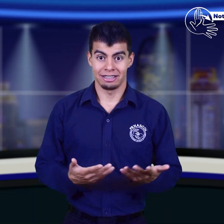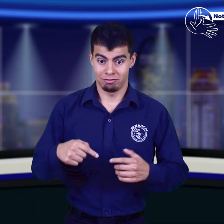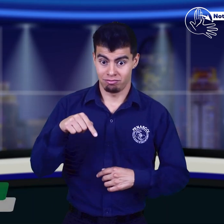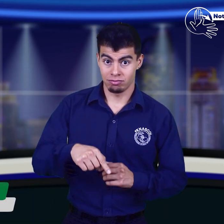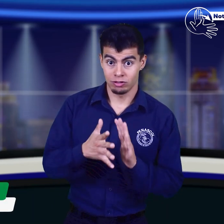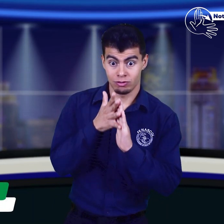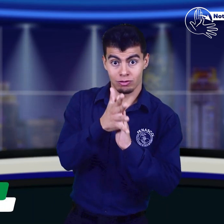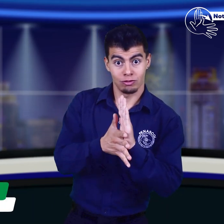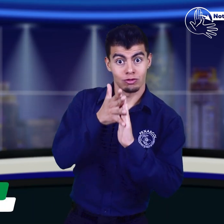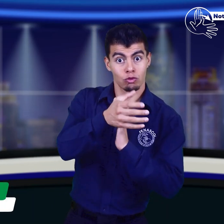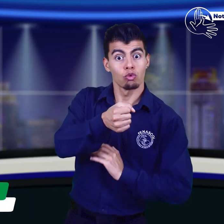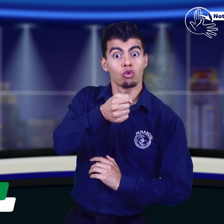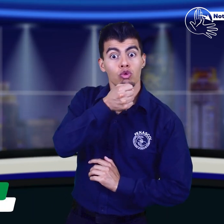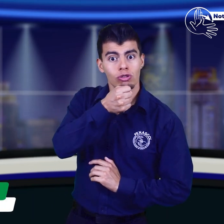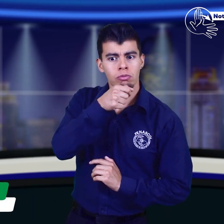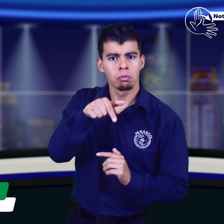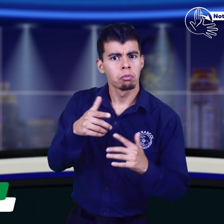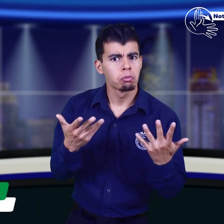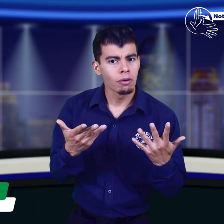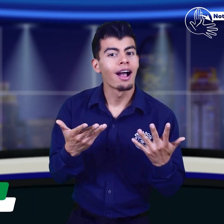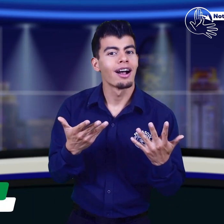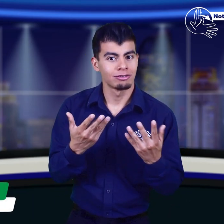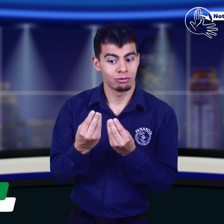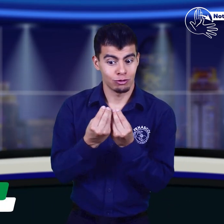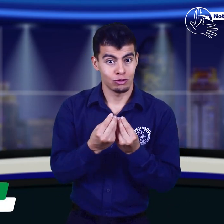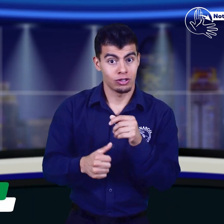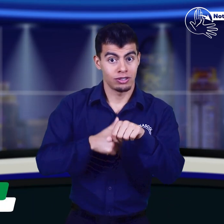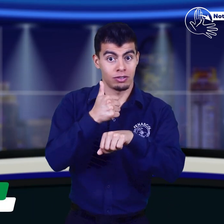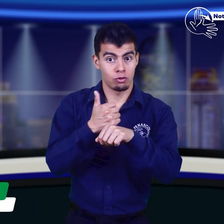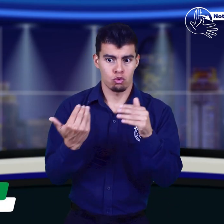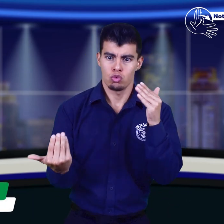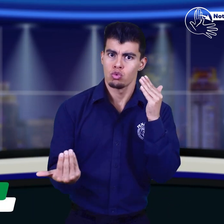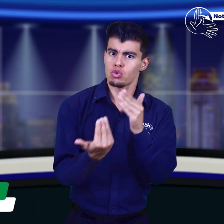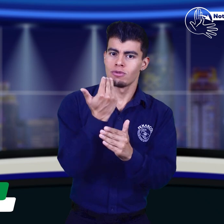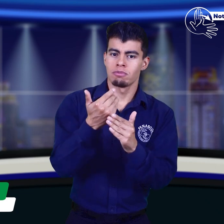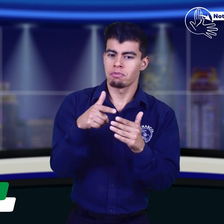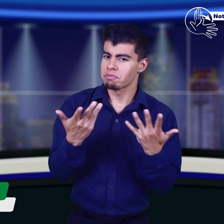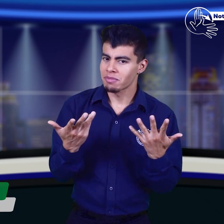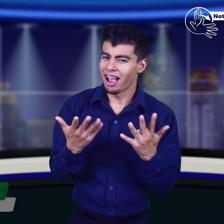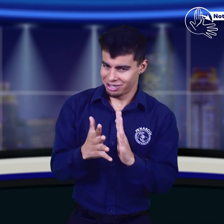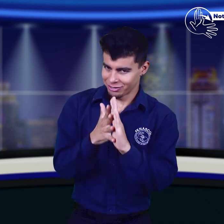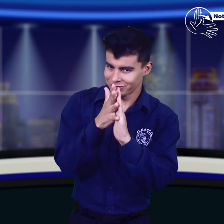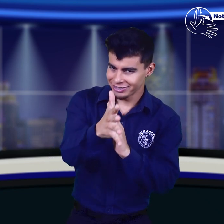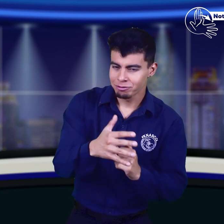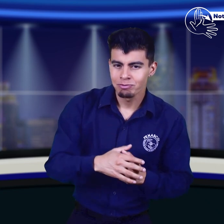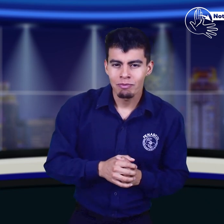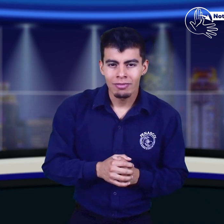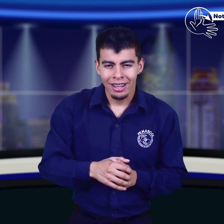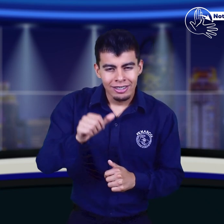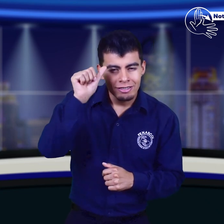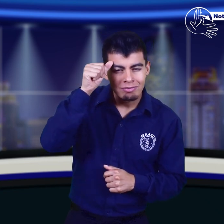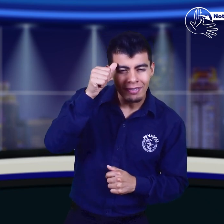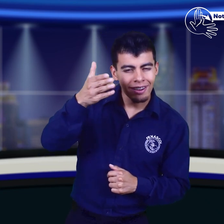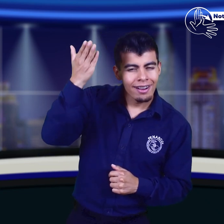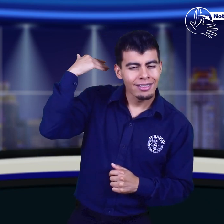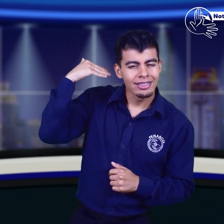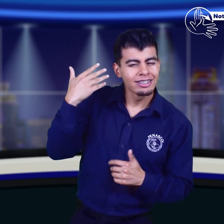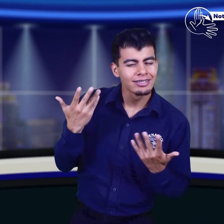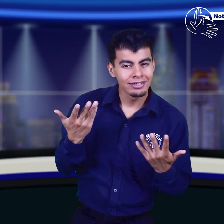Hoy en Noticienales te tenemos la noticia, queremos informarte sobre el nuevo Consejo Directivo. Recuerdan que anteriormente